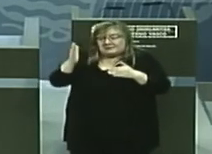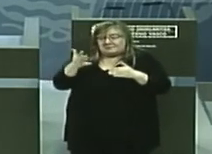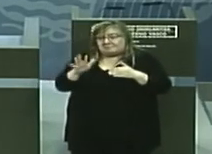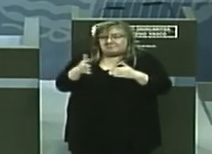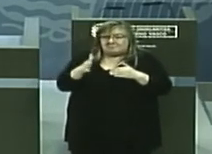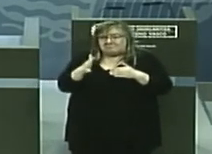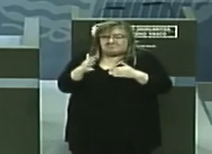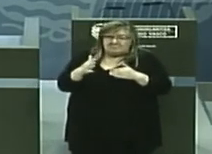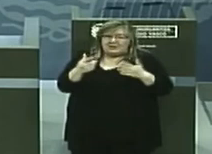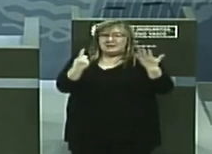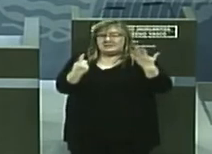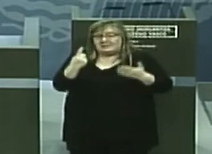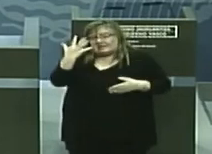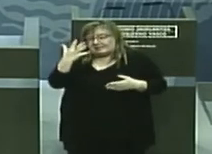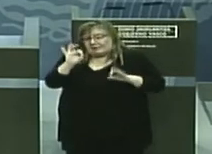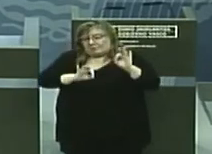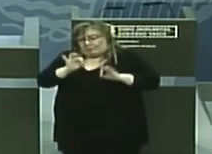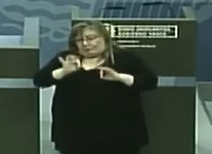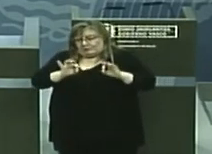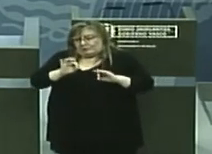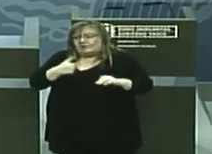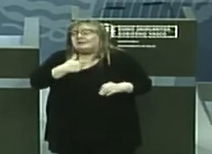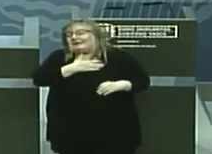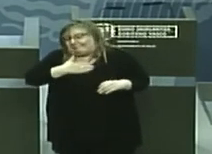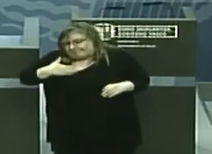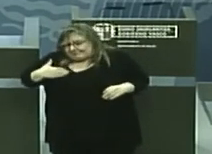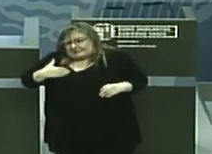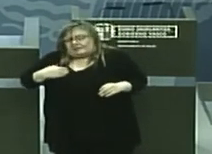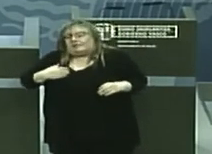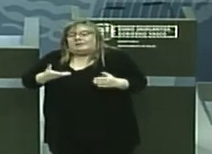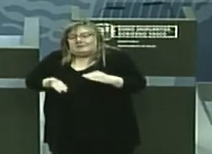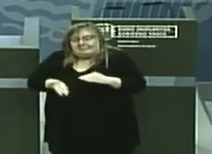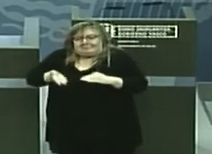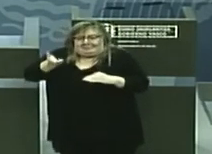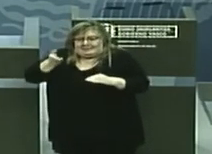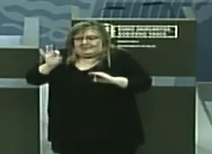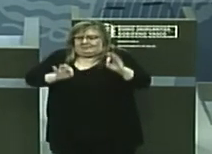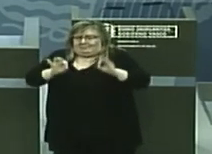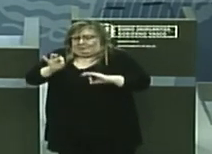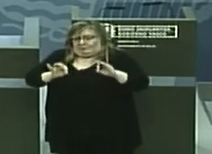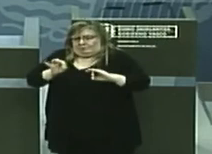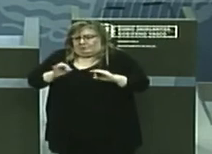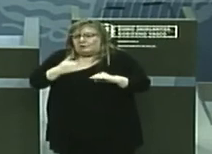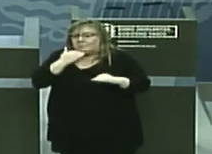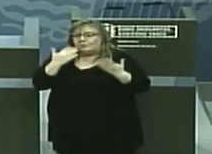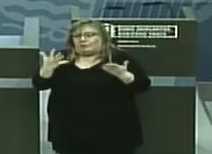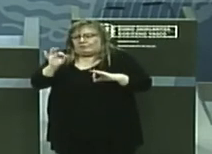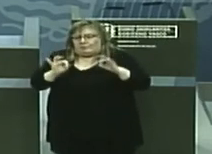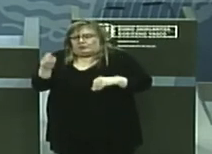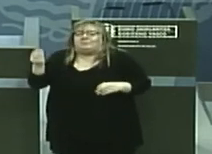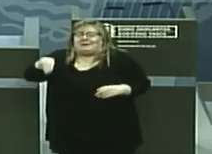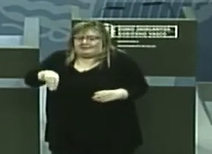torno al 65%. Nos gustaría al menos subir esta cifra en un 10%.